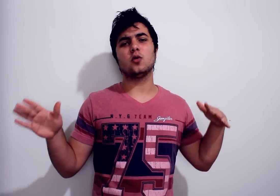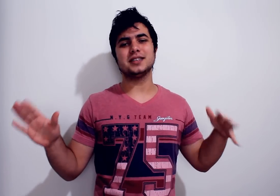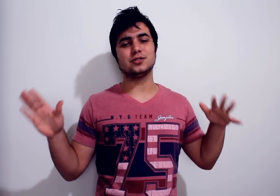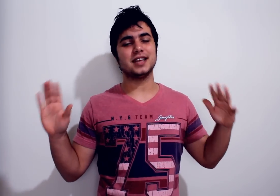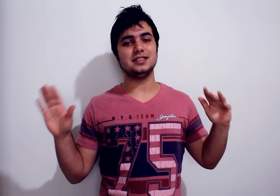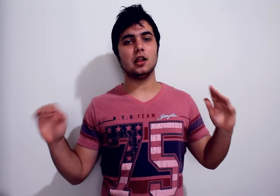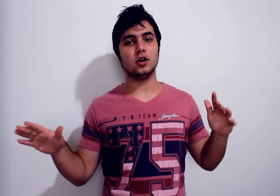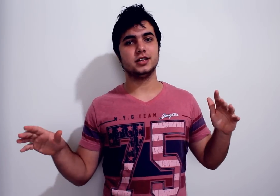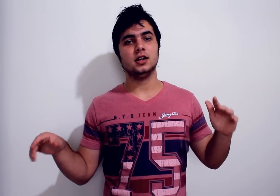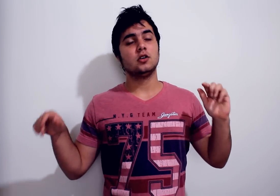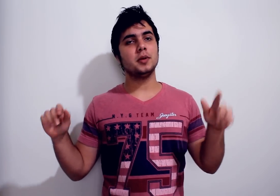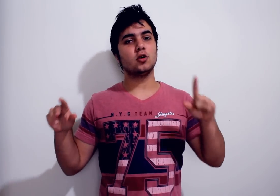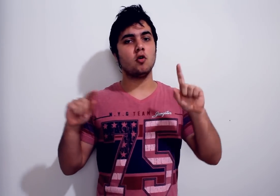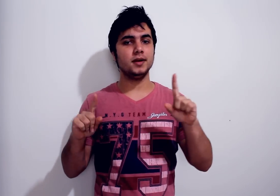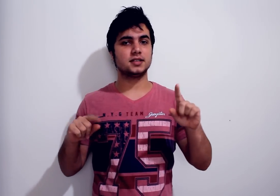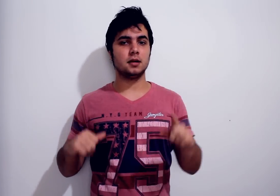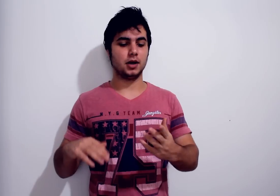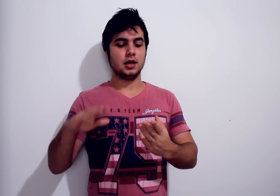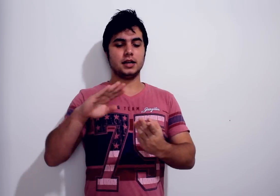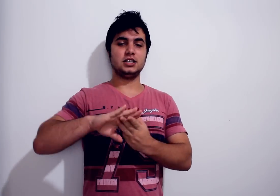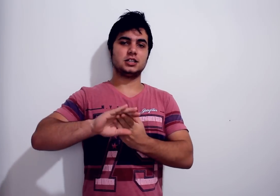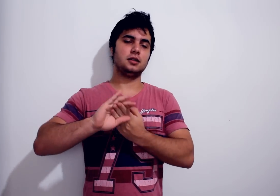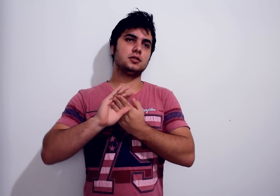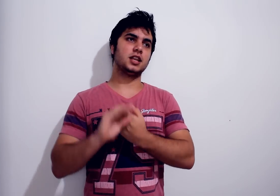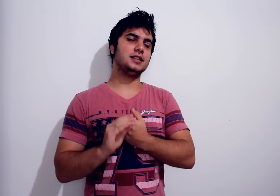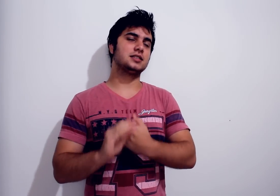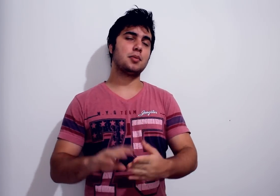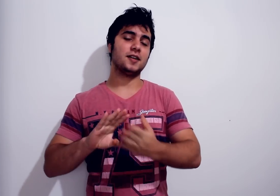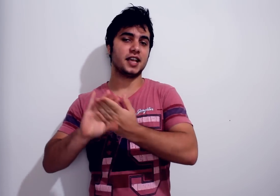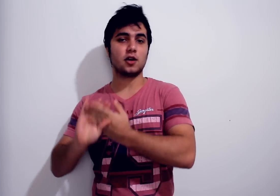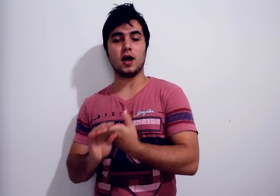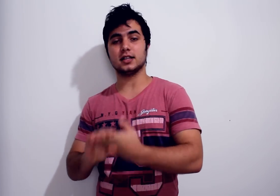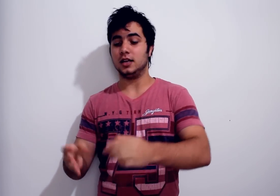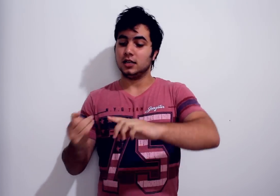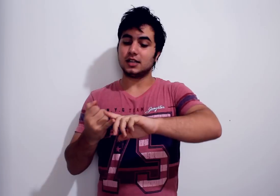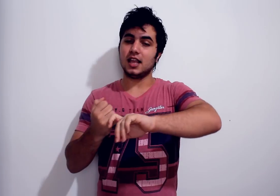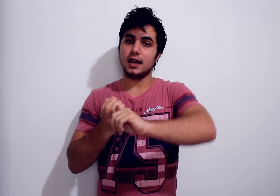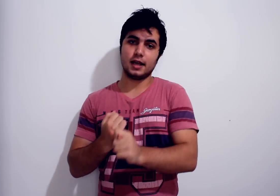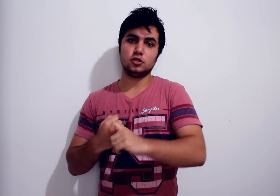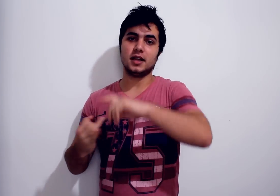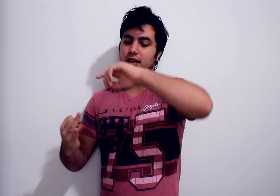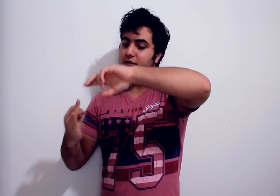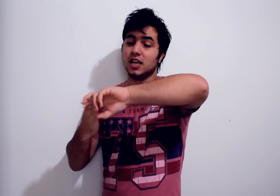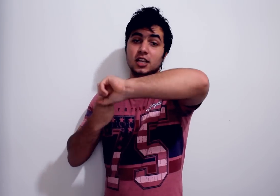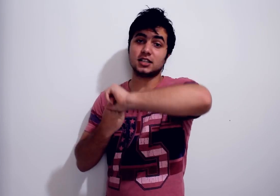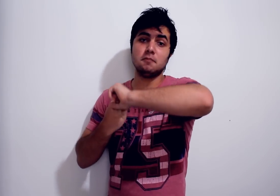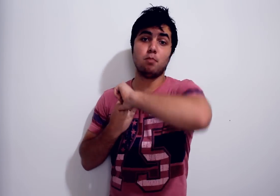coisa no site da loja Começou com uma estampa, a gente já tem três estampas, vai sair a quarta Já tem Lego de Minecraft e já tem